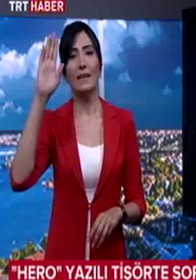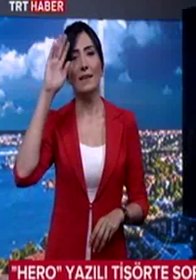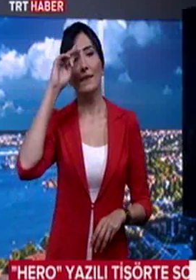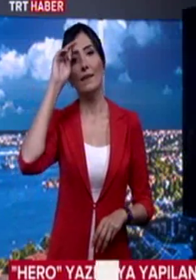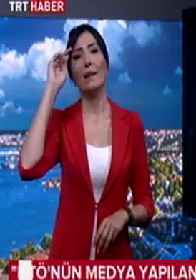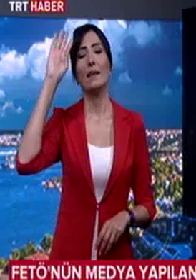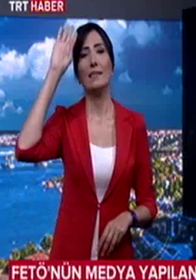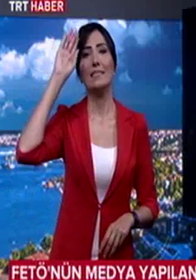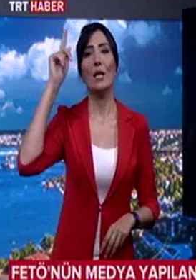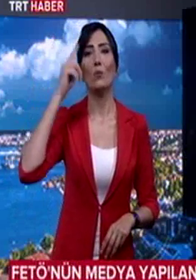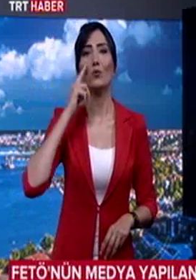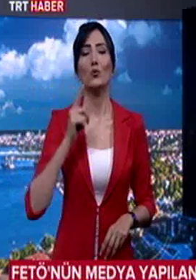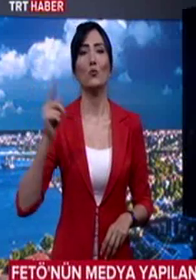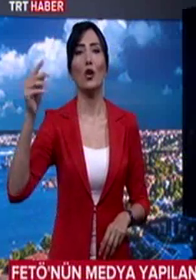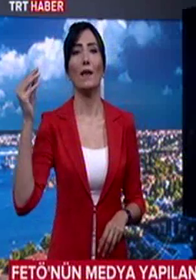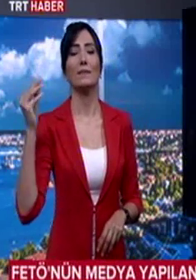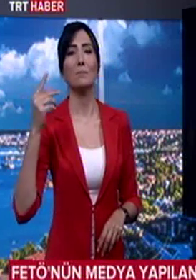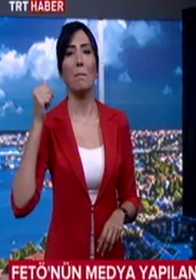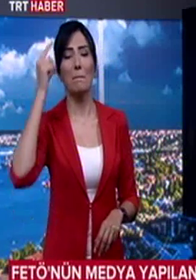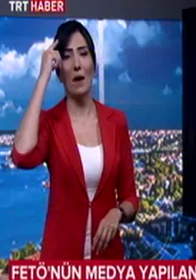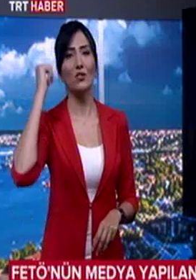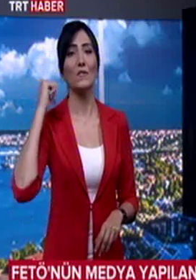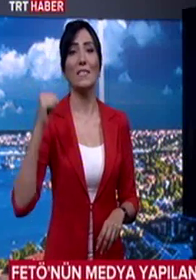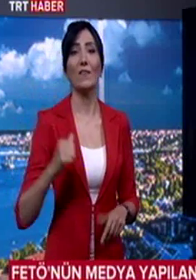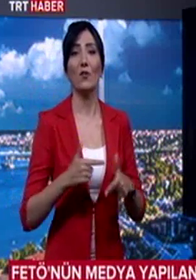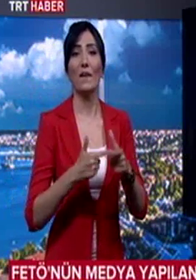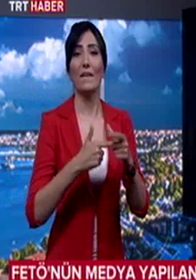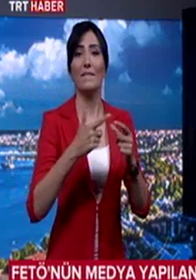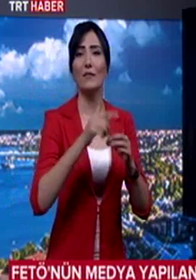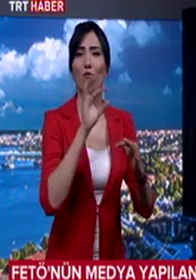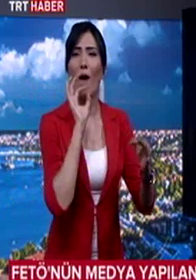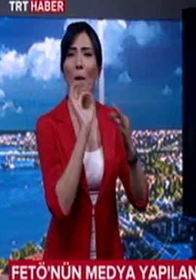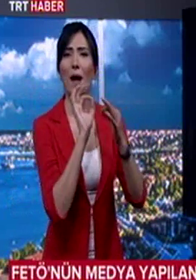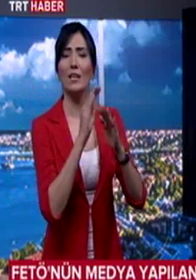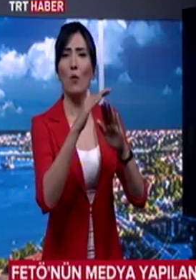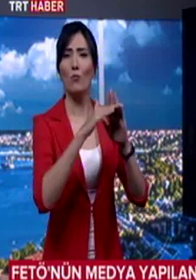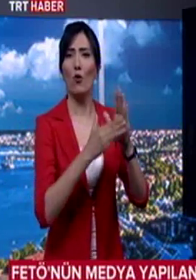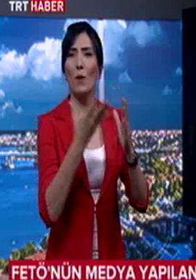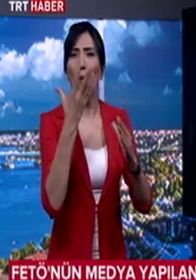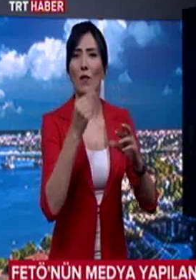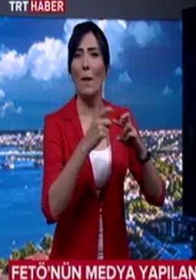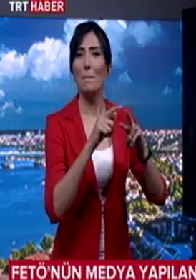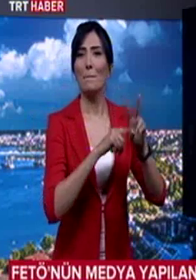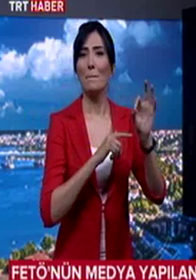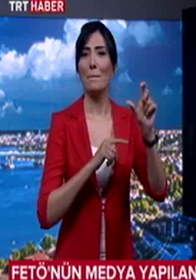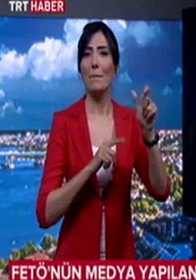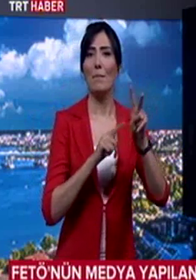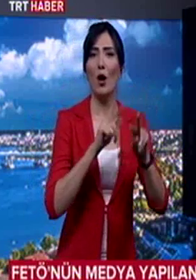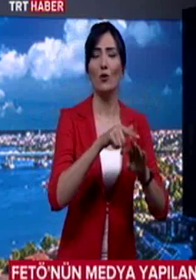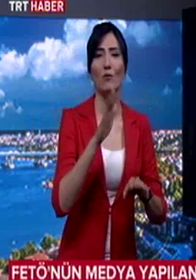İstanbul Cumhuriyet Başsavcılığı, FETÖ'nün haberleşme programı BAYLOG kullandığı tespit edilen 35